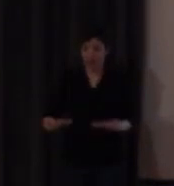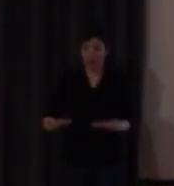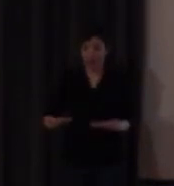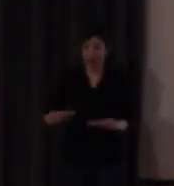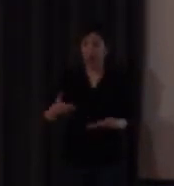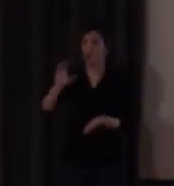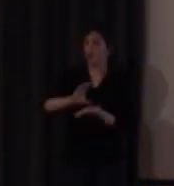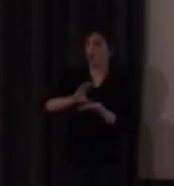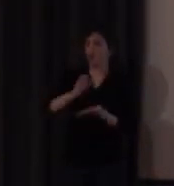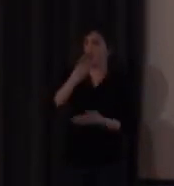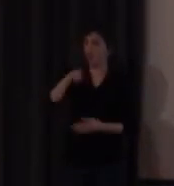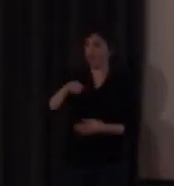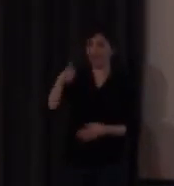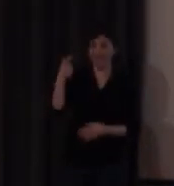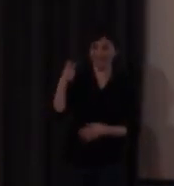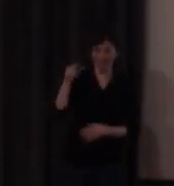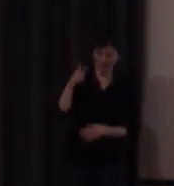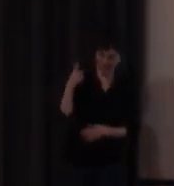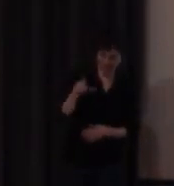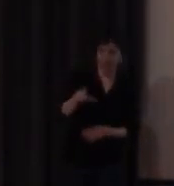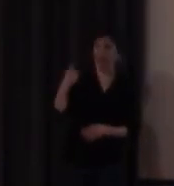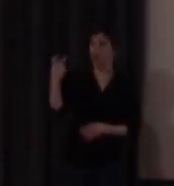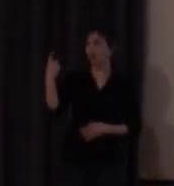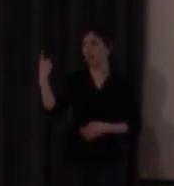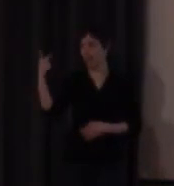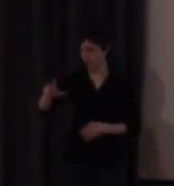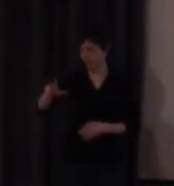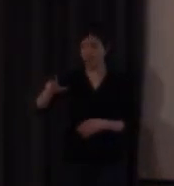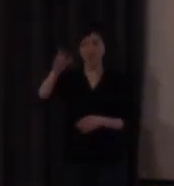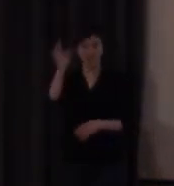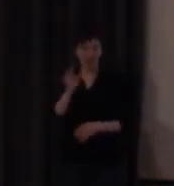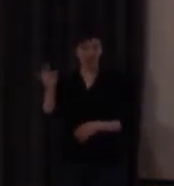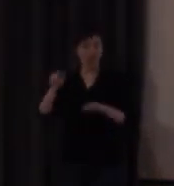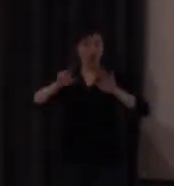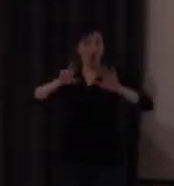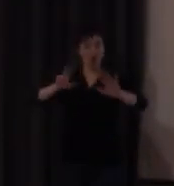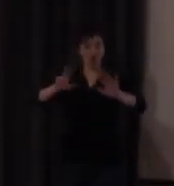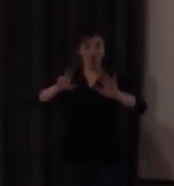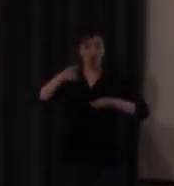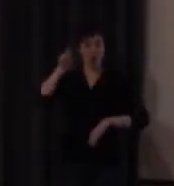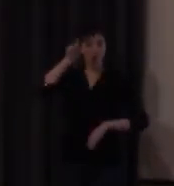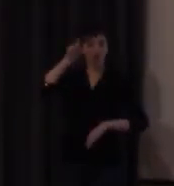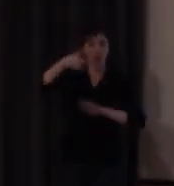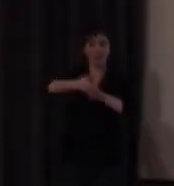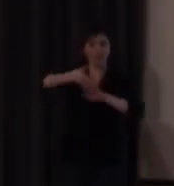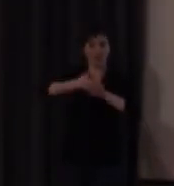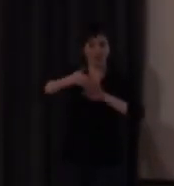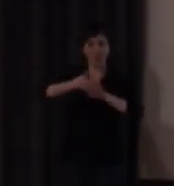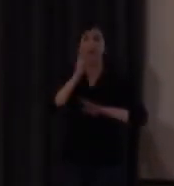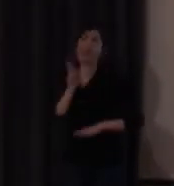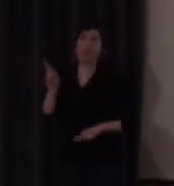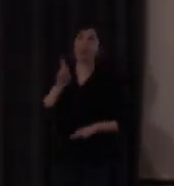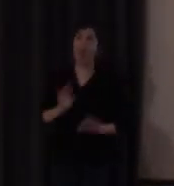2017-2018 estamos 8 profesores signantes no repito no 8 profesores